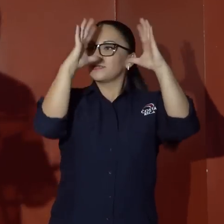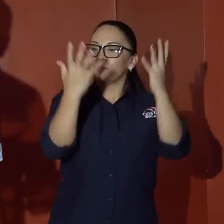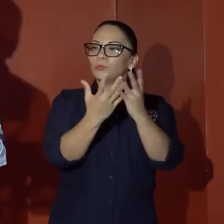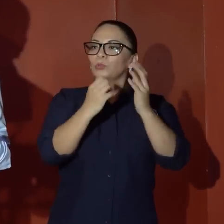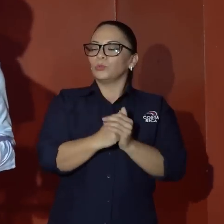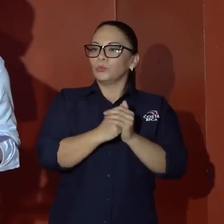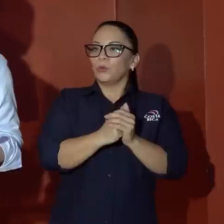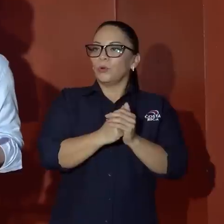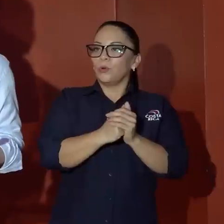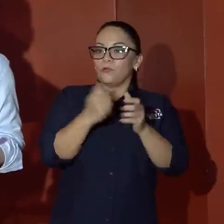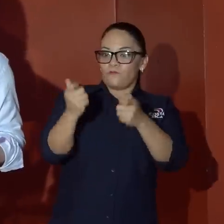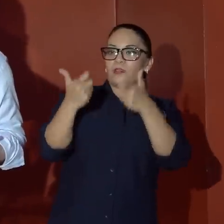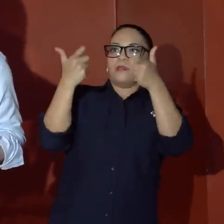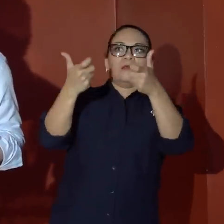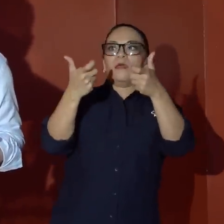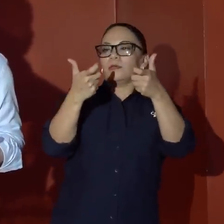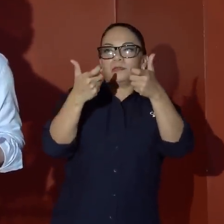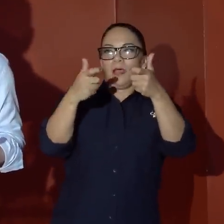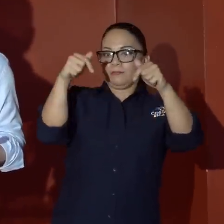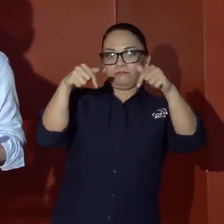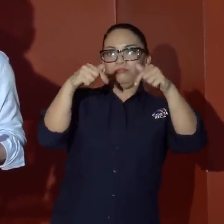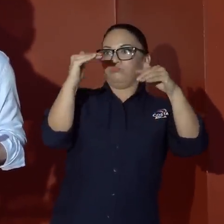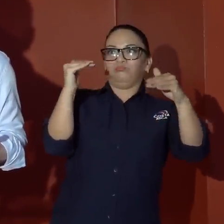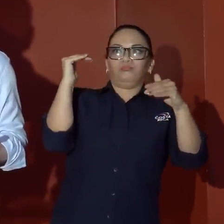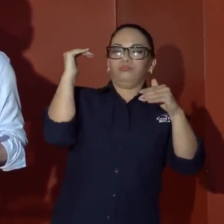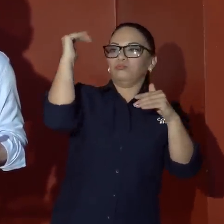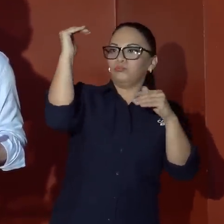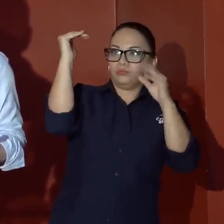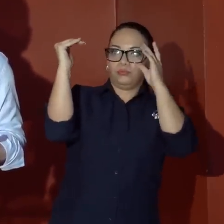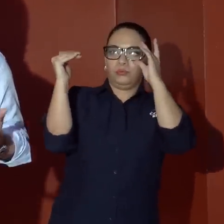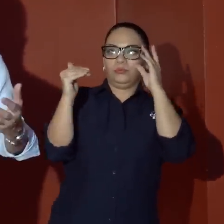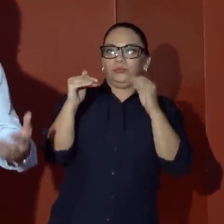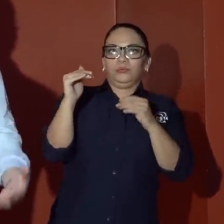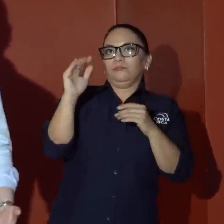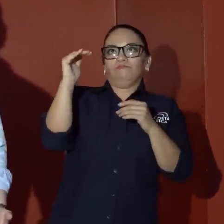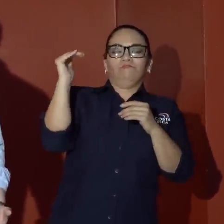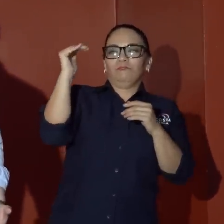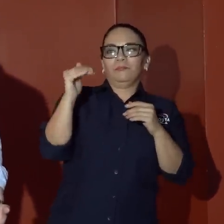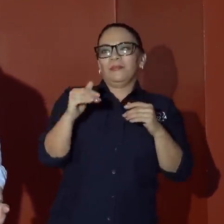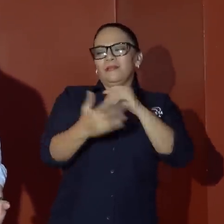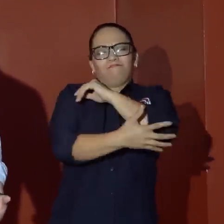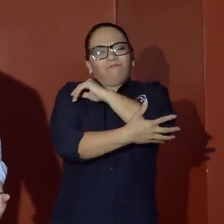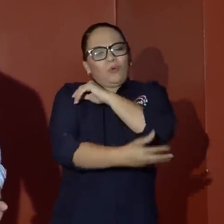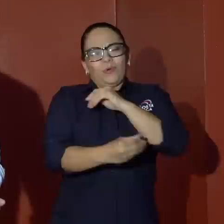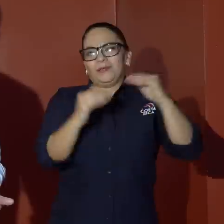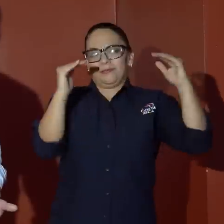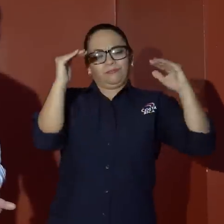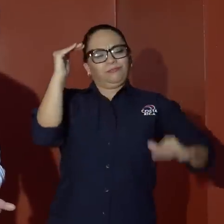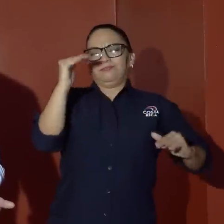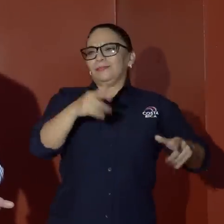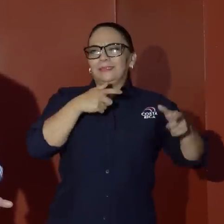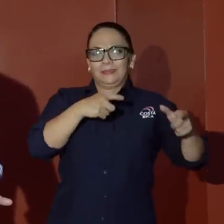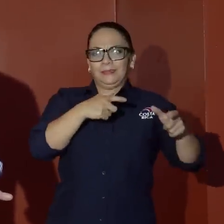con niveles de riqueza orientales y niveles de pobreza de